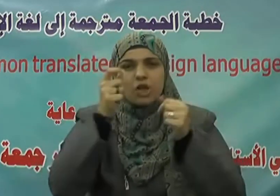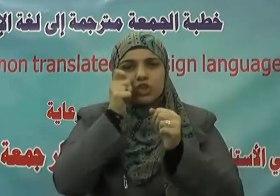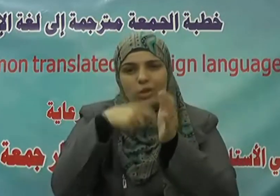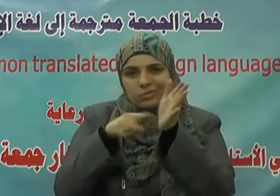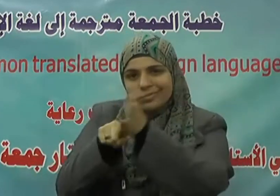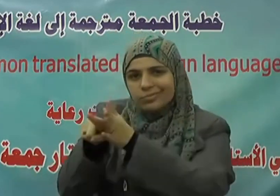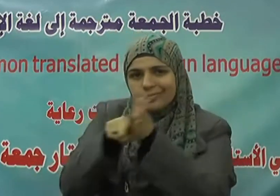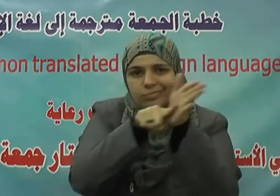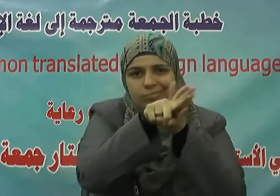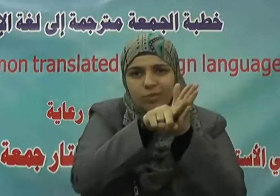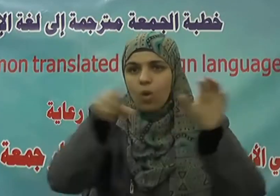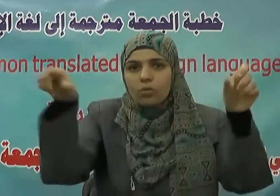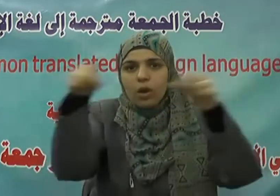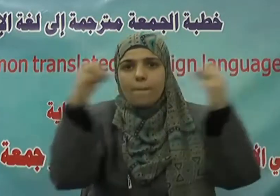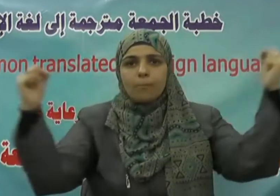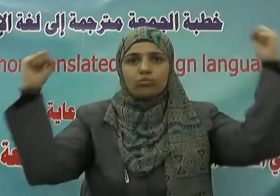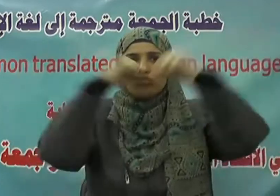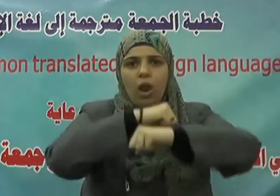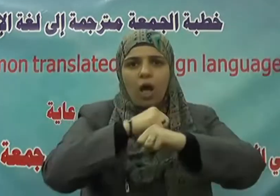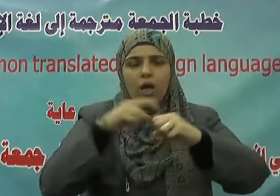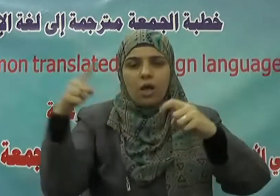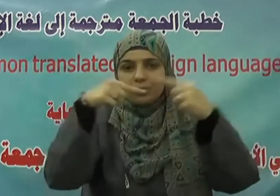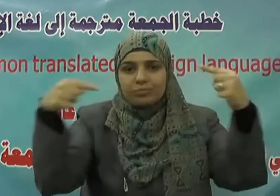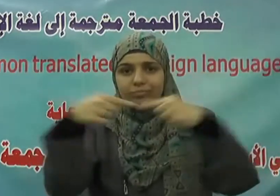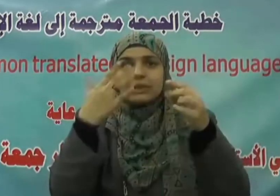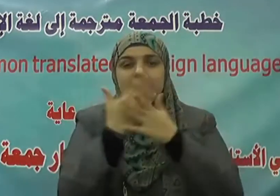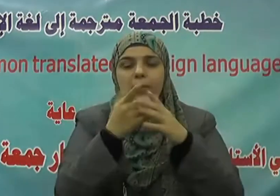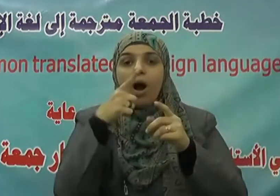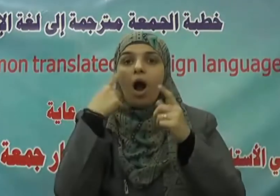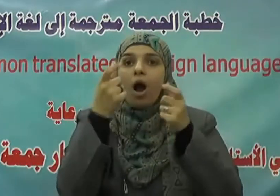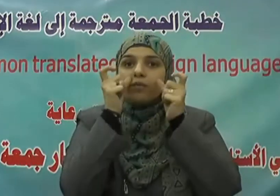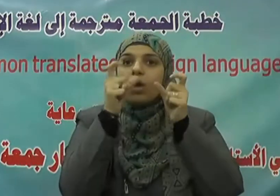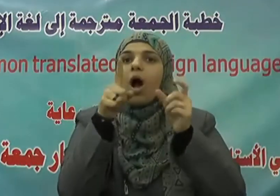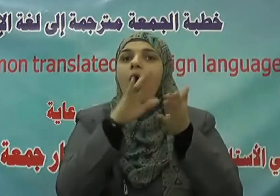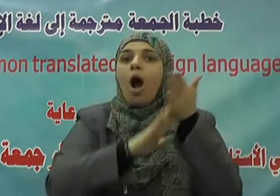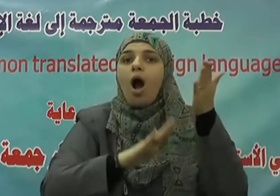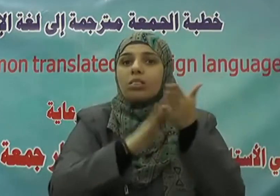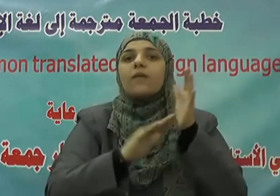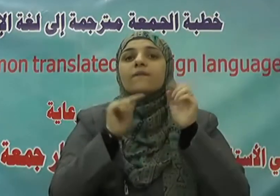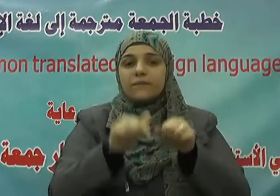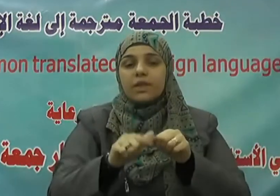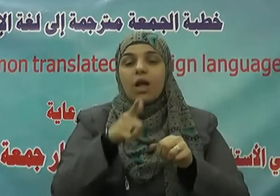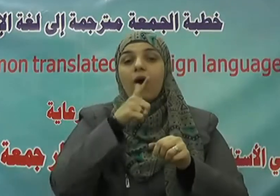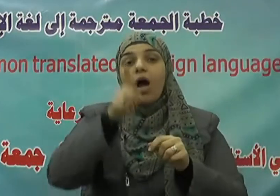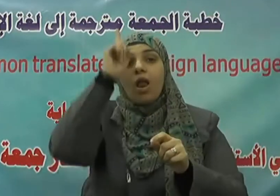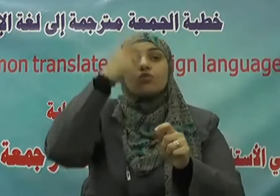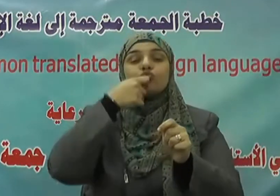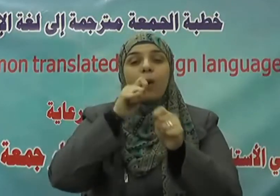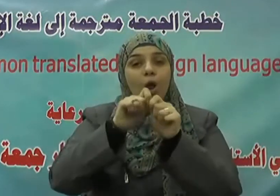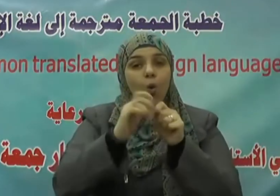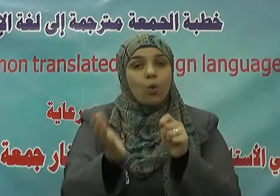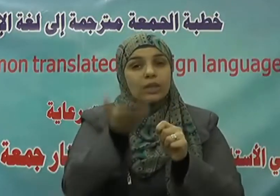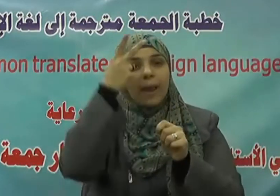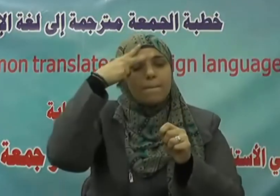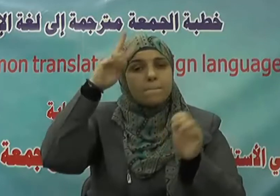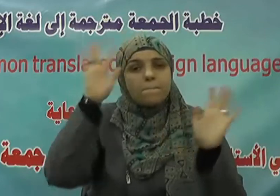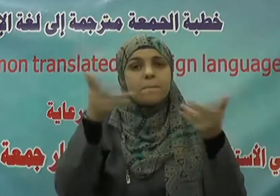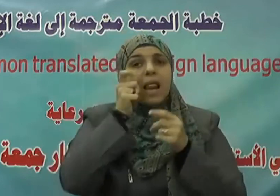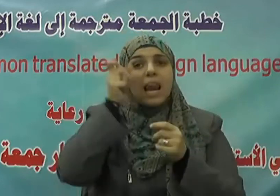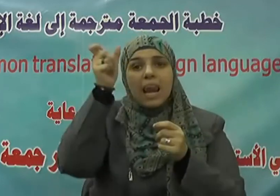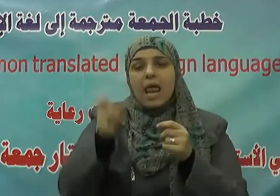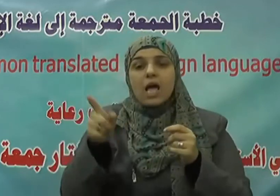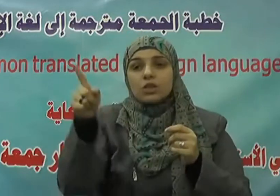تحذيرا شديدا فقال سبحانه ومن الناس من يعجبك